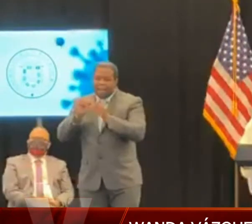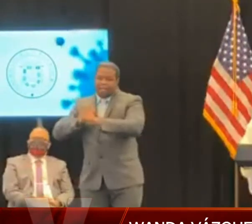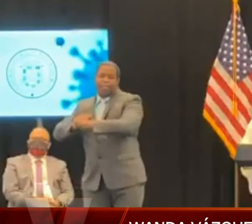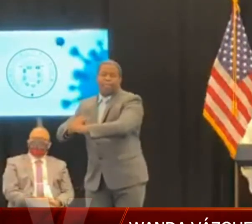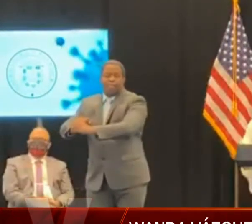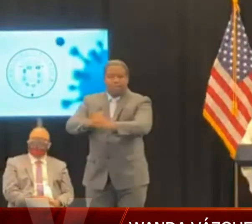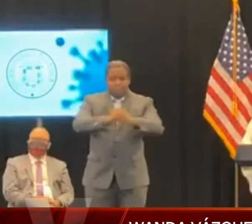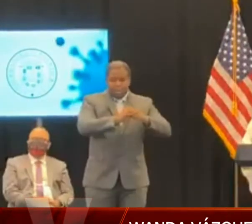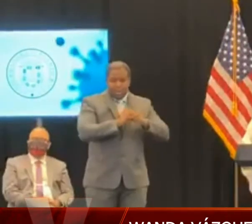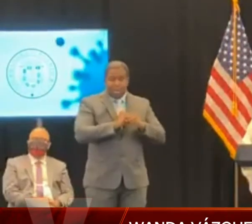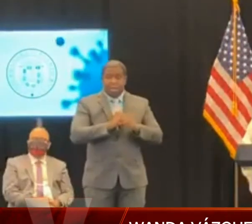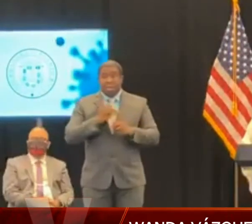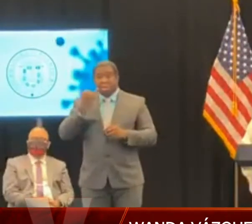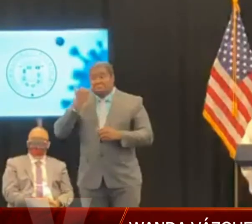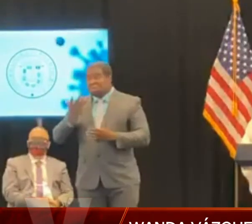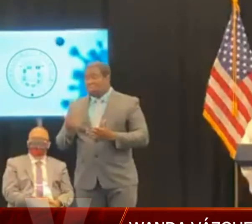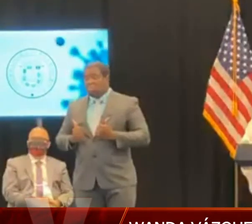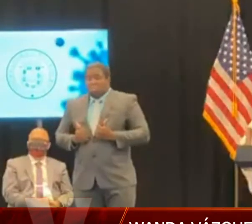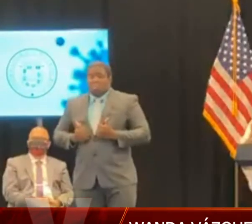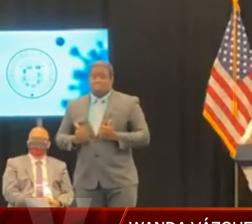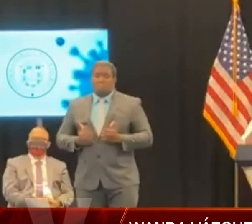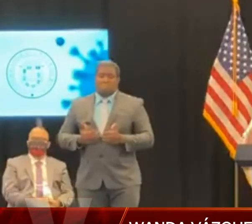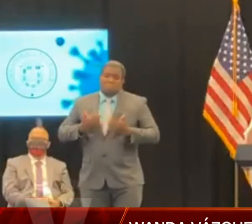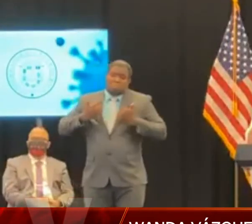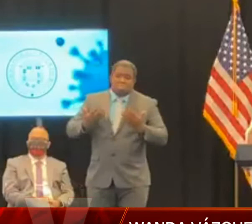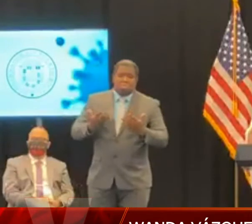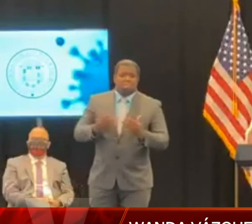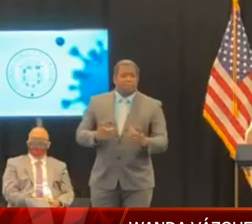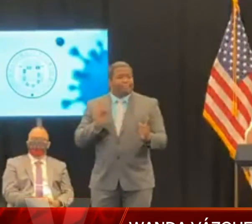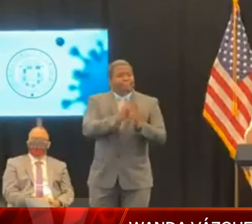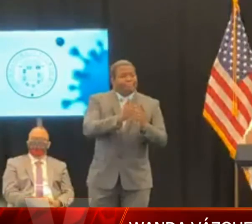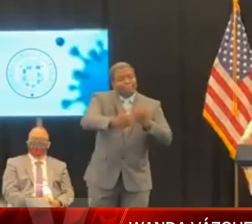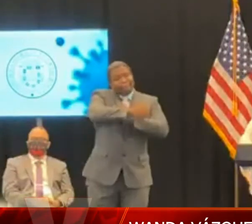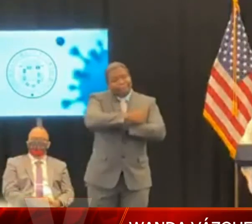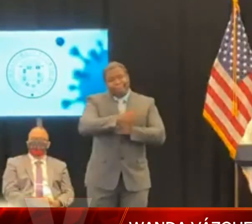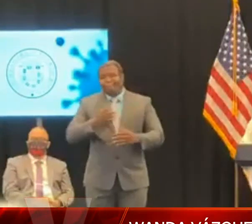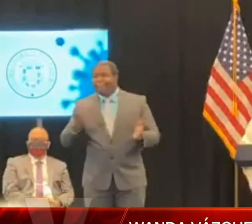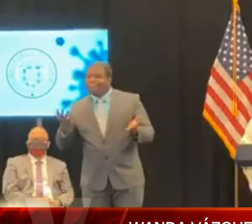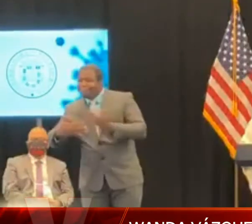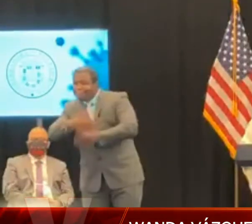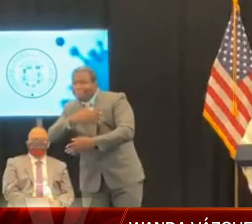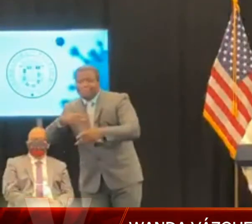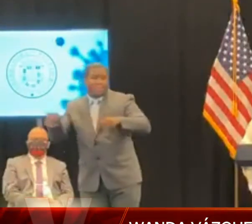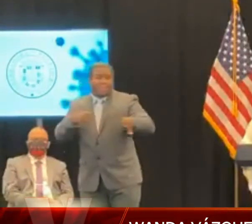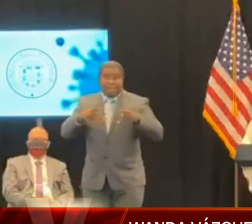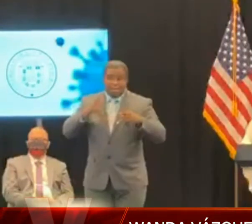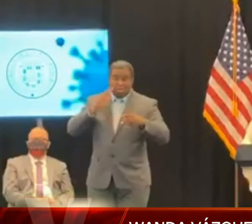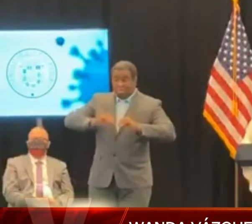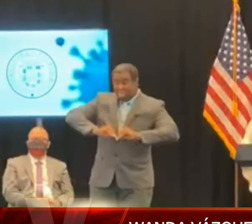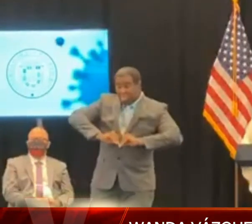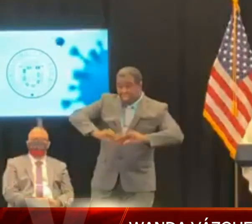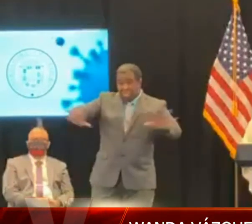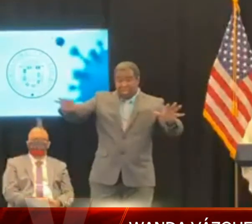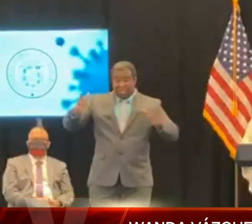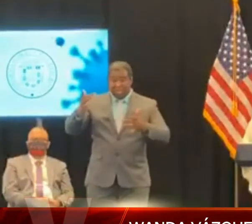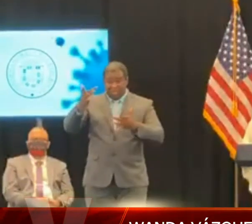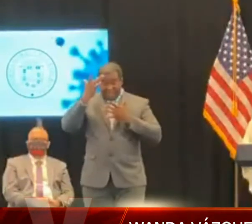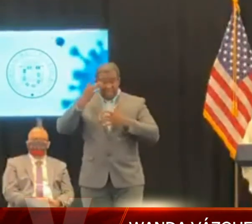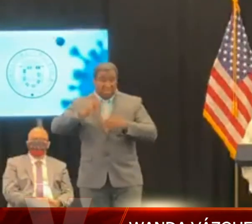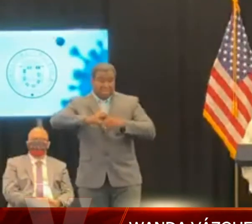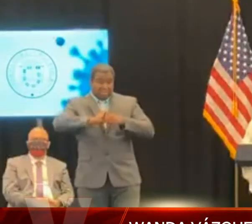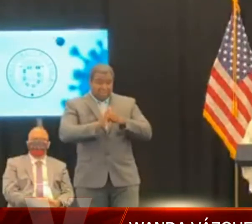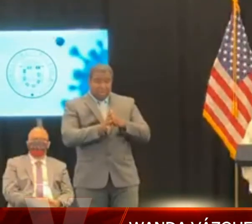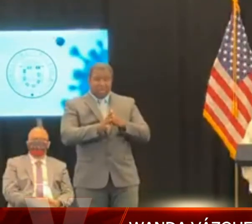sano. Por favor, le pido a todos los puertorriqueños evitar el contagiar a ser querido y